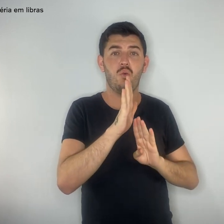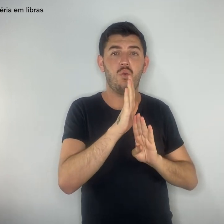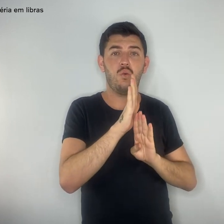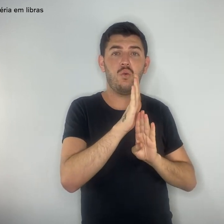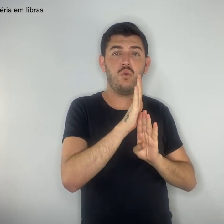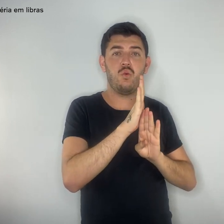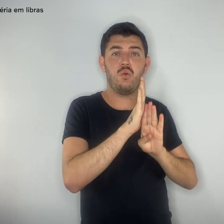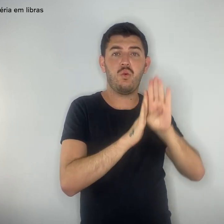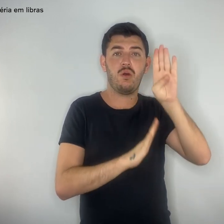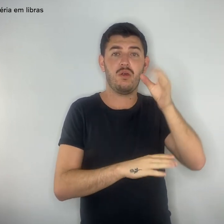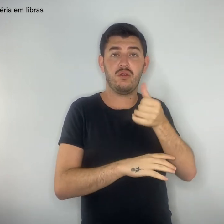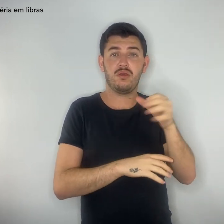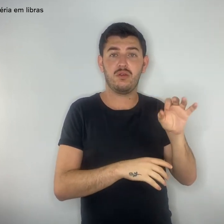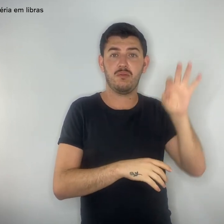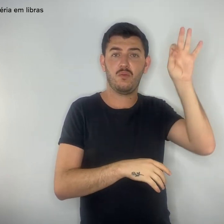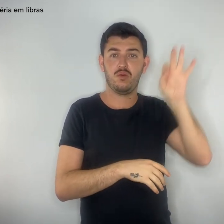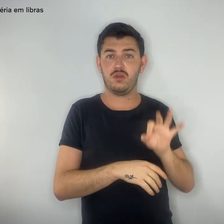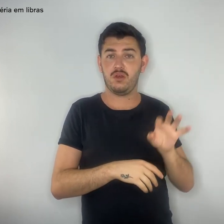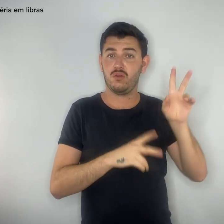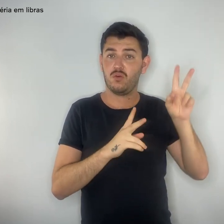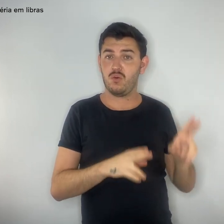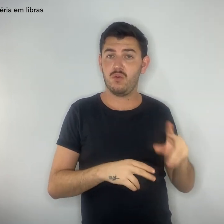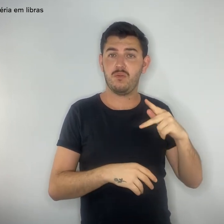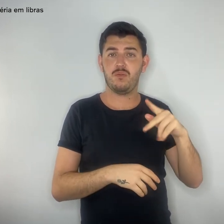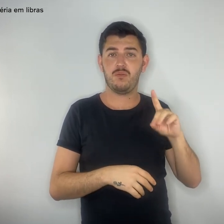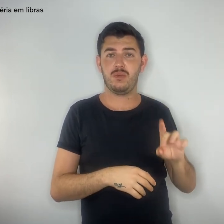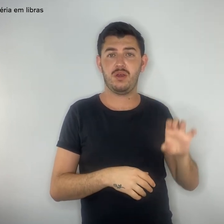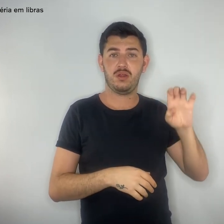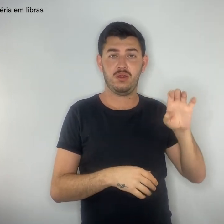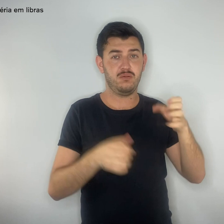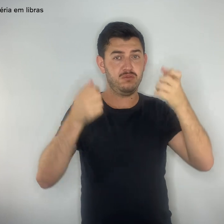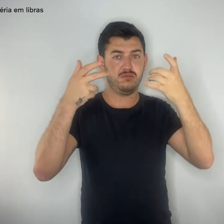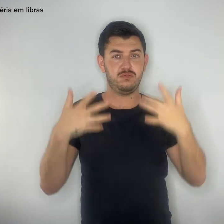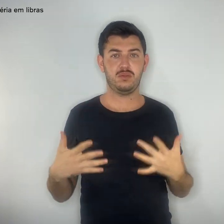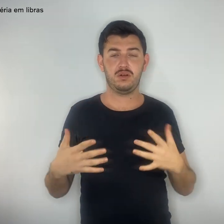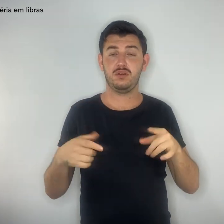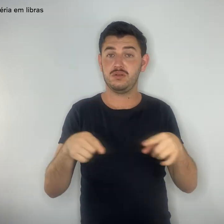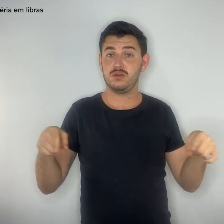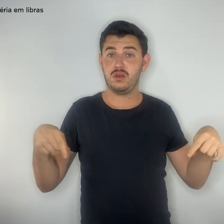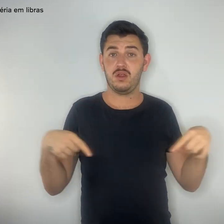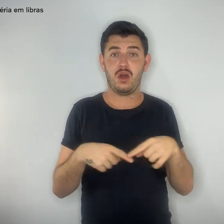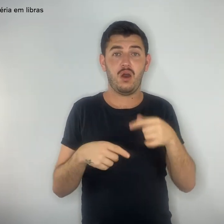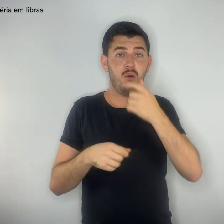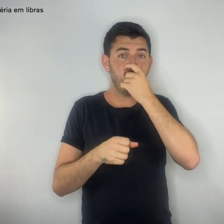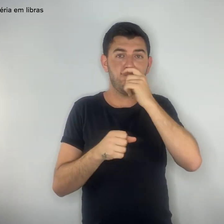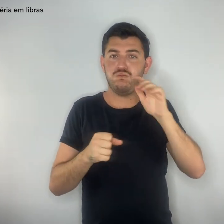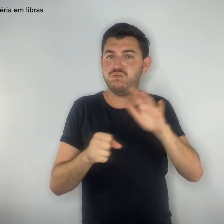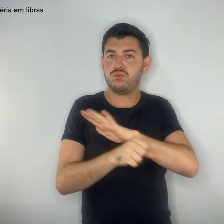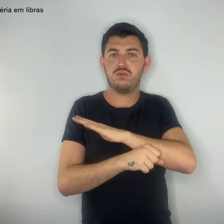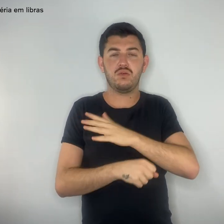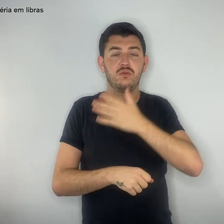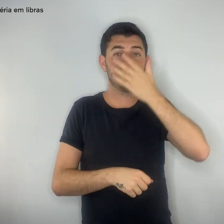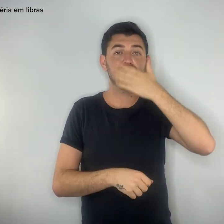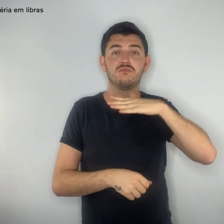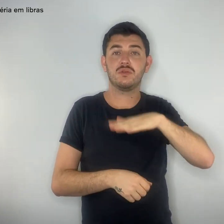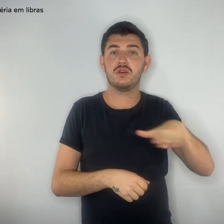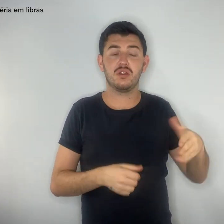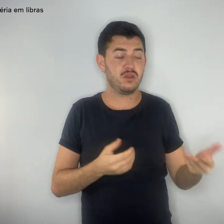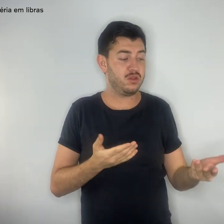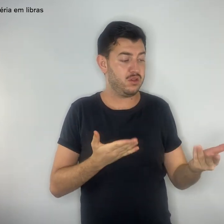PDE. Ou seja, salas superlotadas com crianças e jovens amontoados